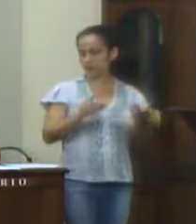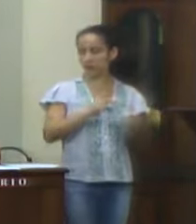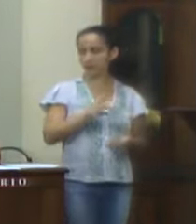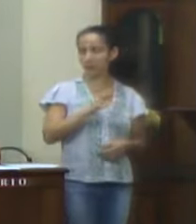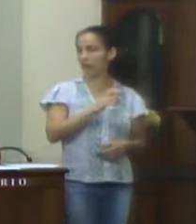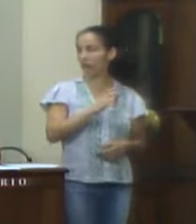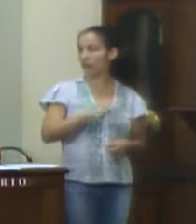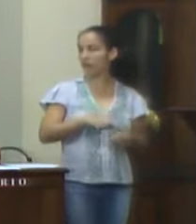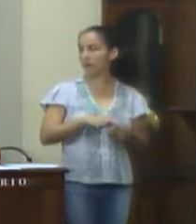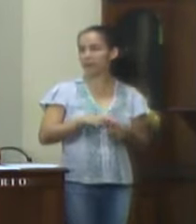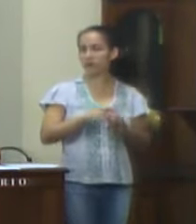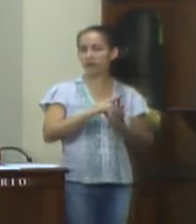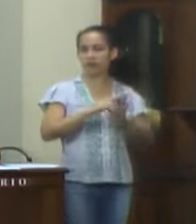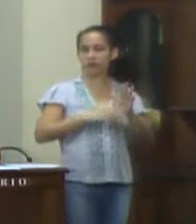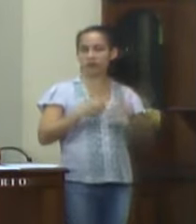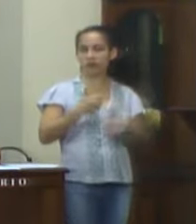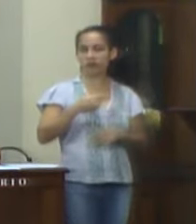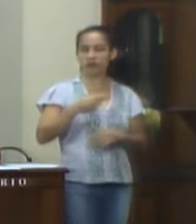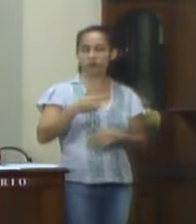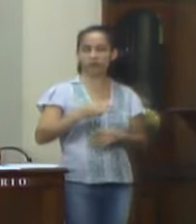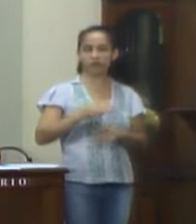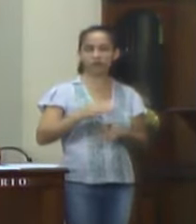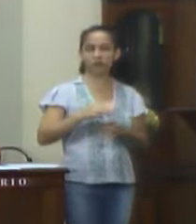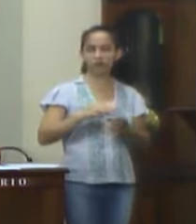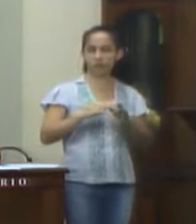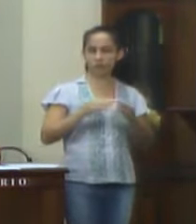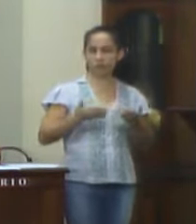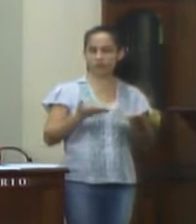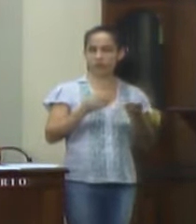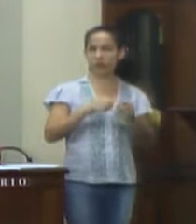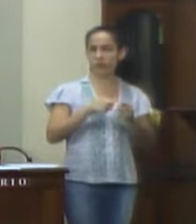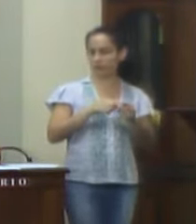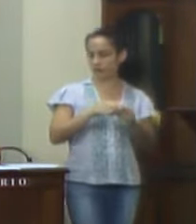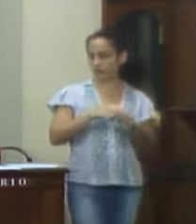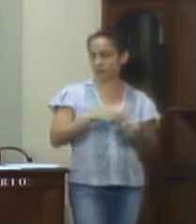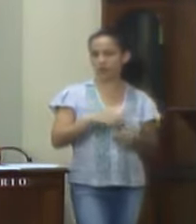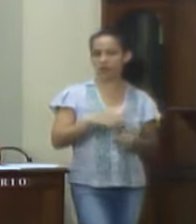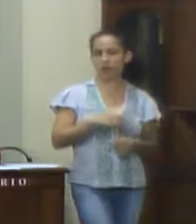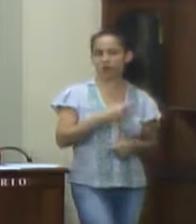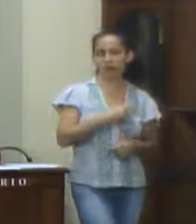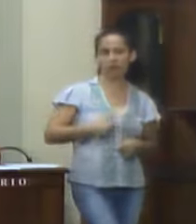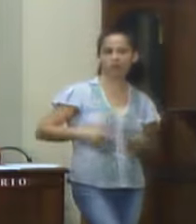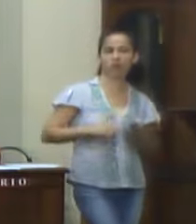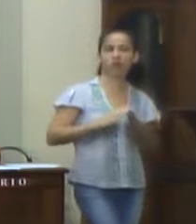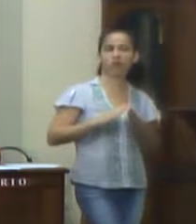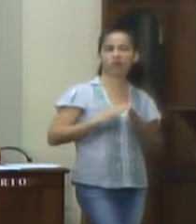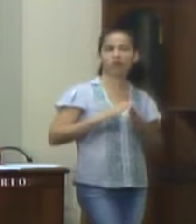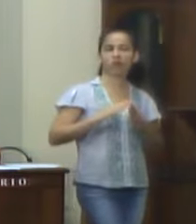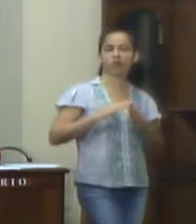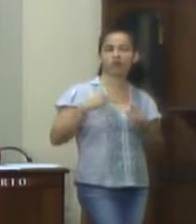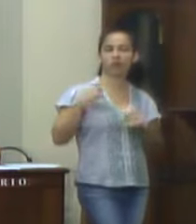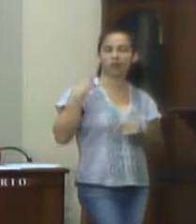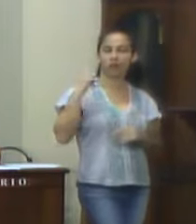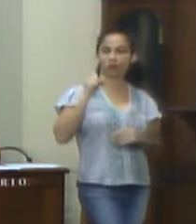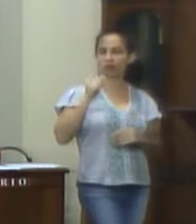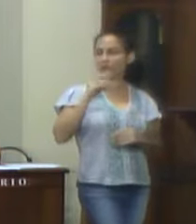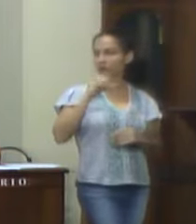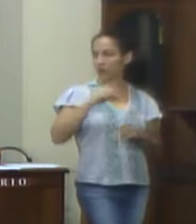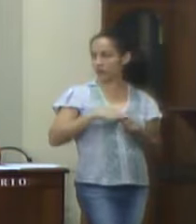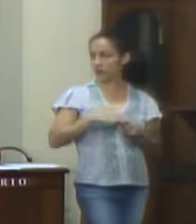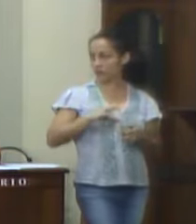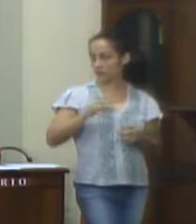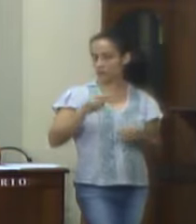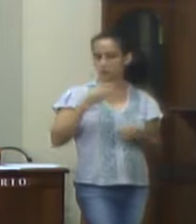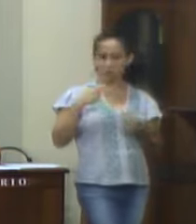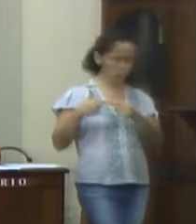o artigo 123 do Regimento Interno, solicita a Vossa Excelência que seja submetida a presente indicação para a apreciação do plenário